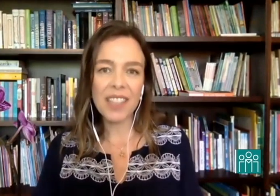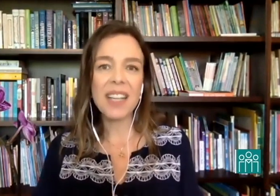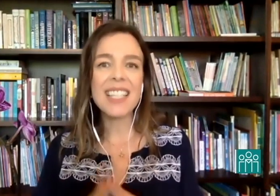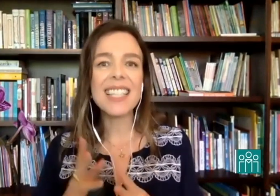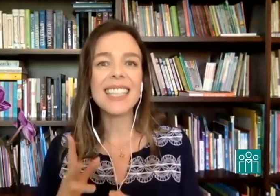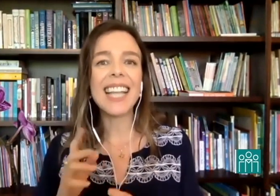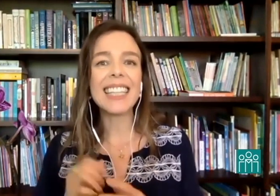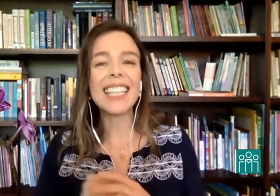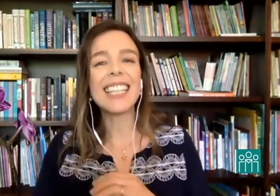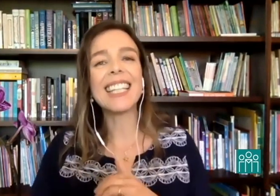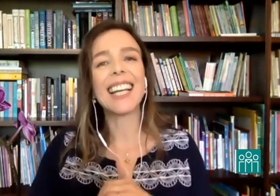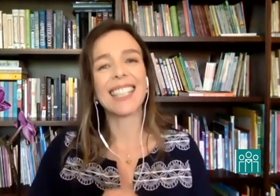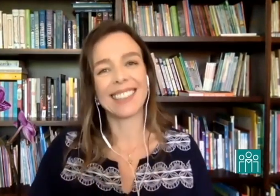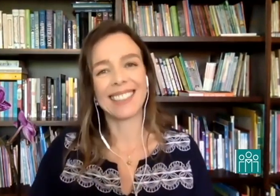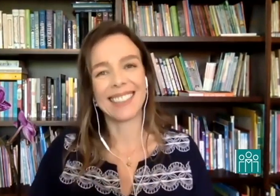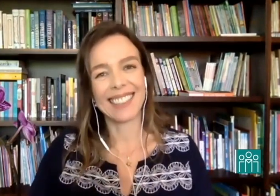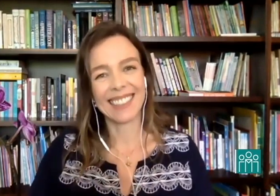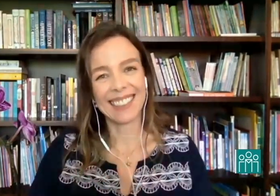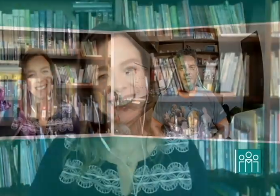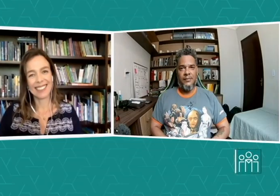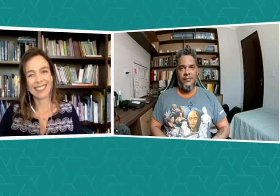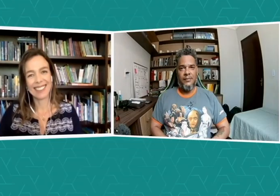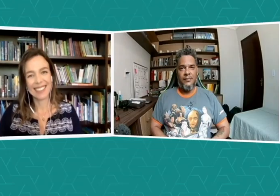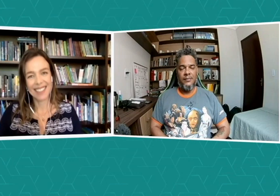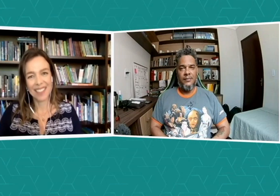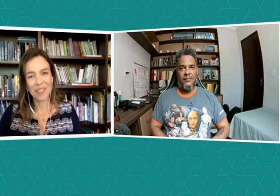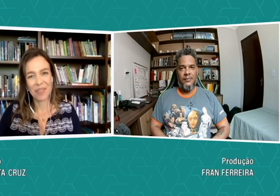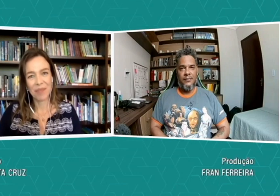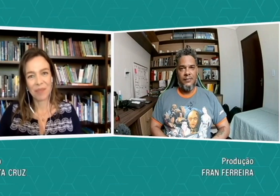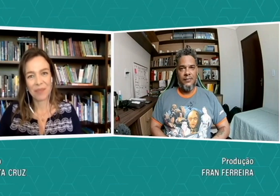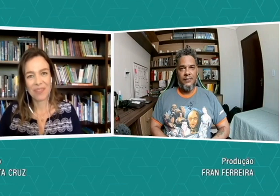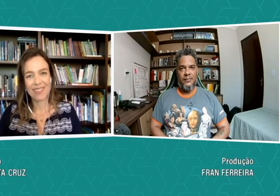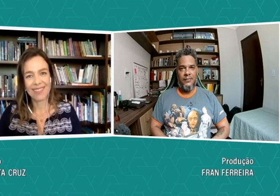Cidadania. E até próximo programa